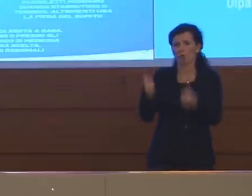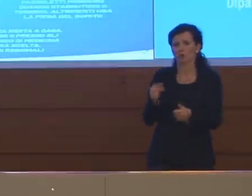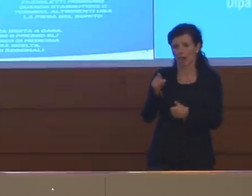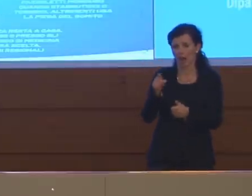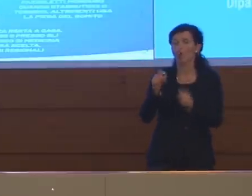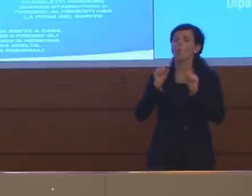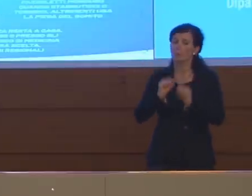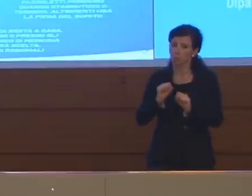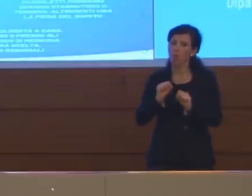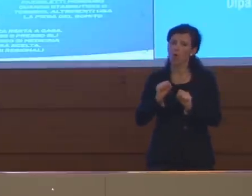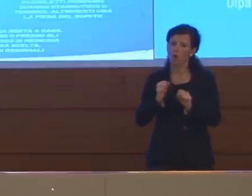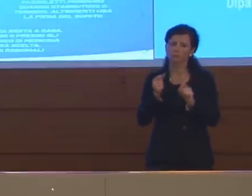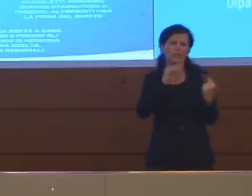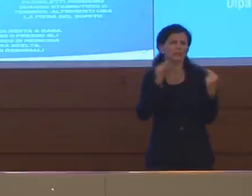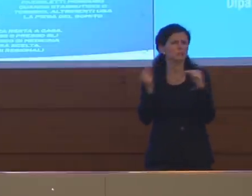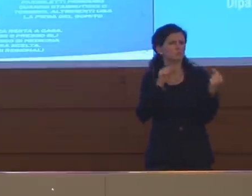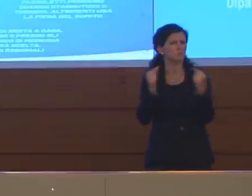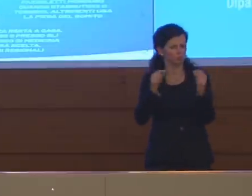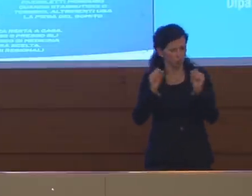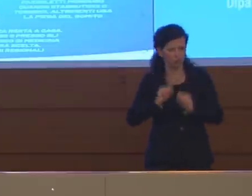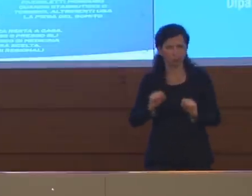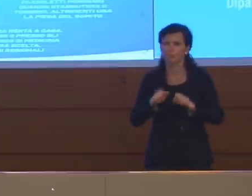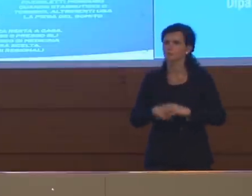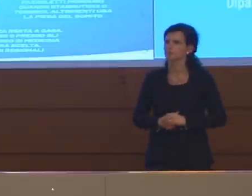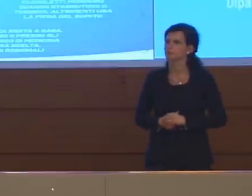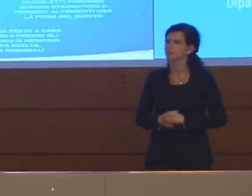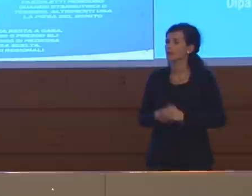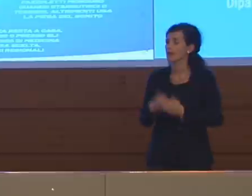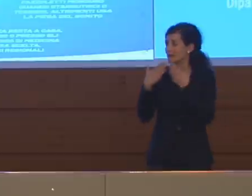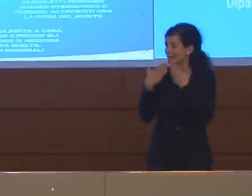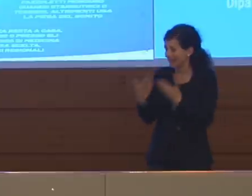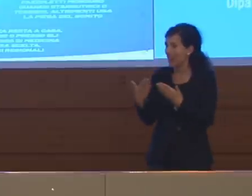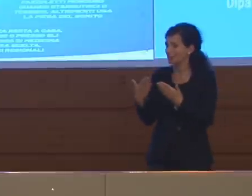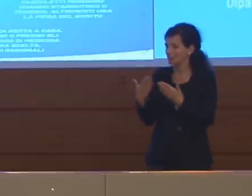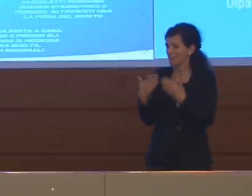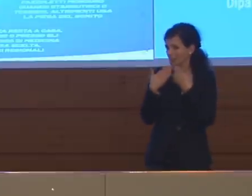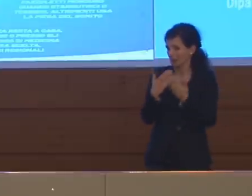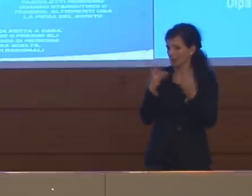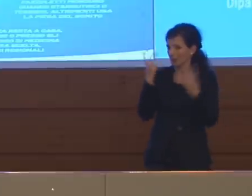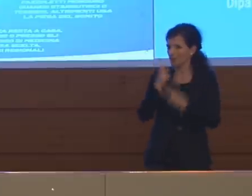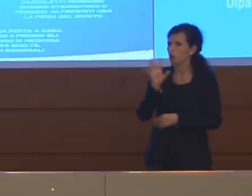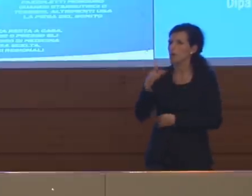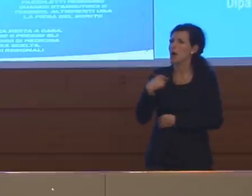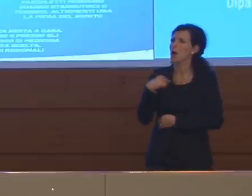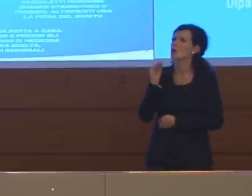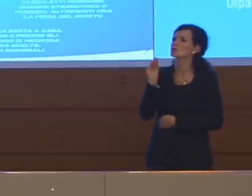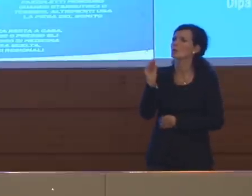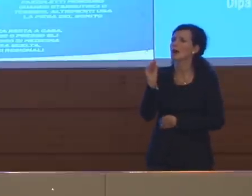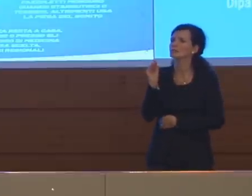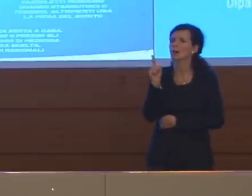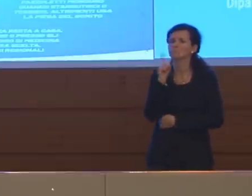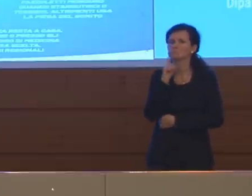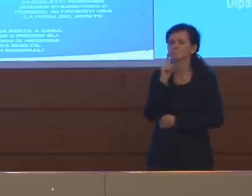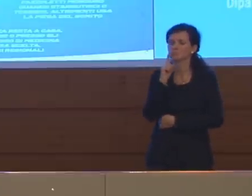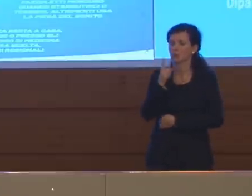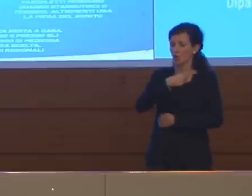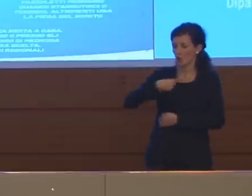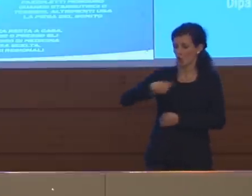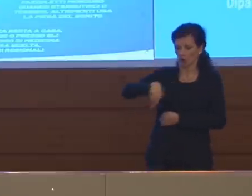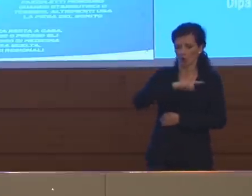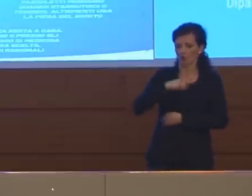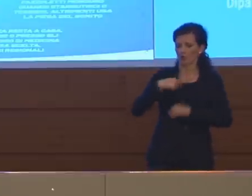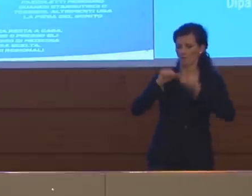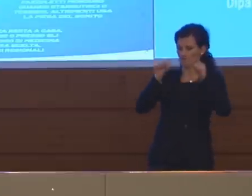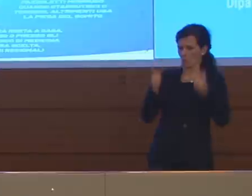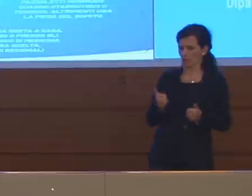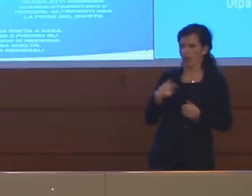discussione. La ringrazio vivamente, però la domanda torna a essere la stessa. Se noi siamo un modello, perché